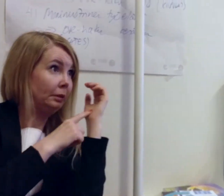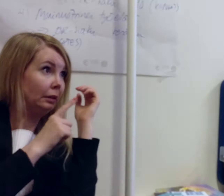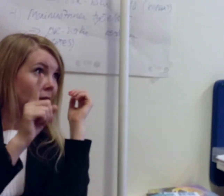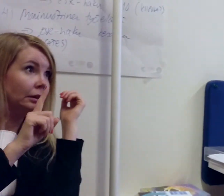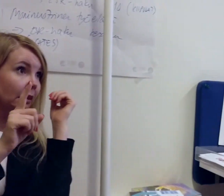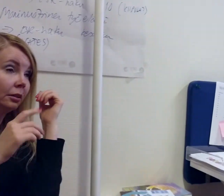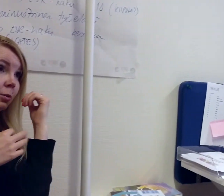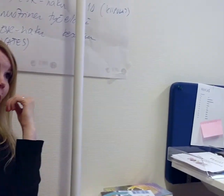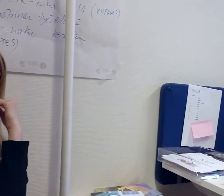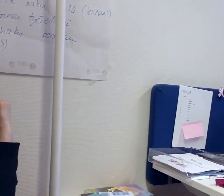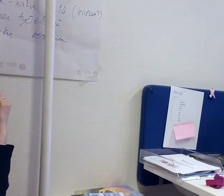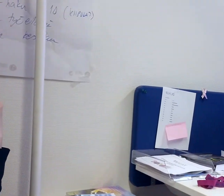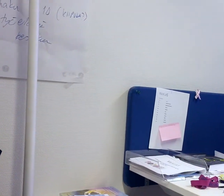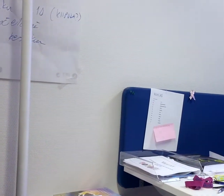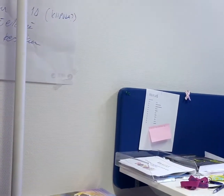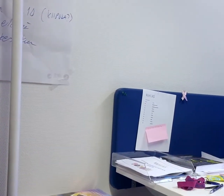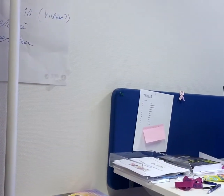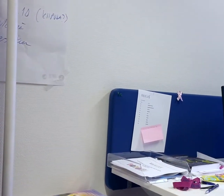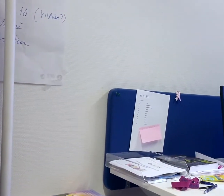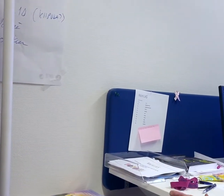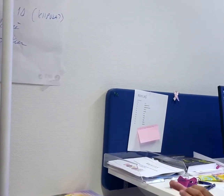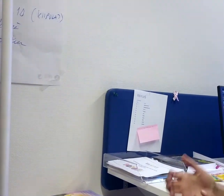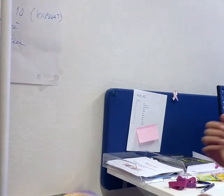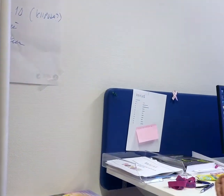VAMLASissa kuuluu myös muuta.